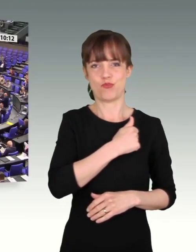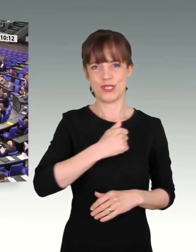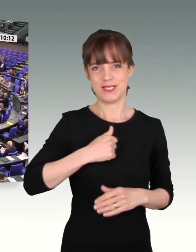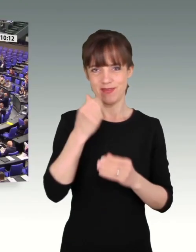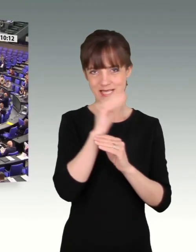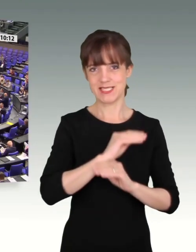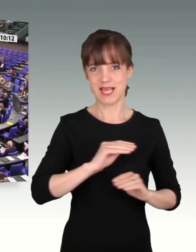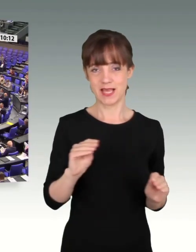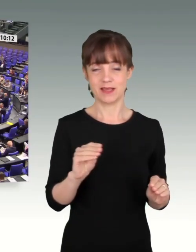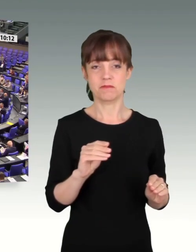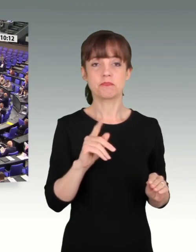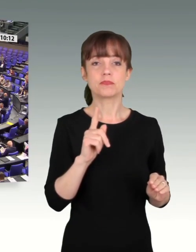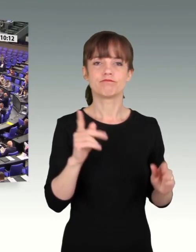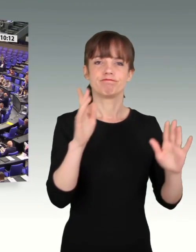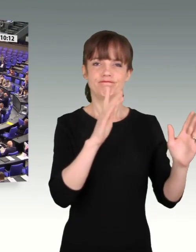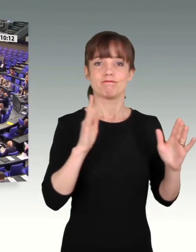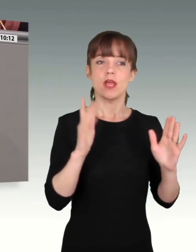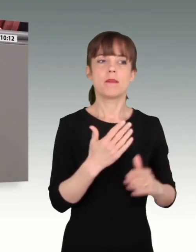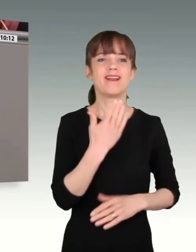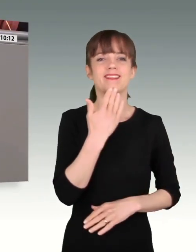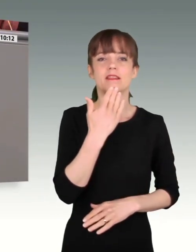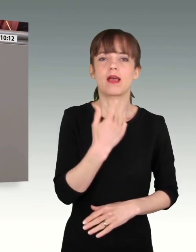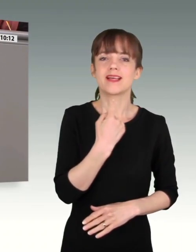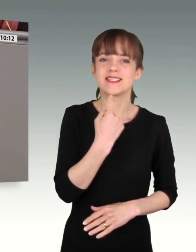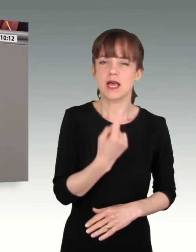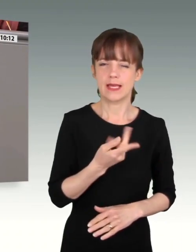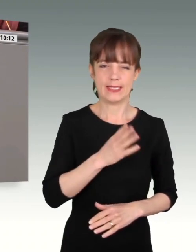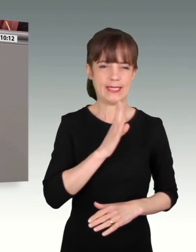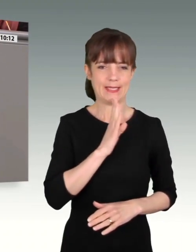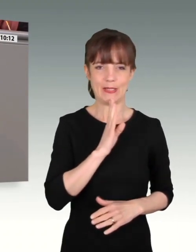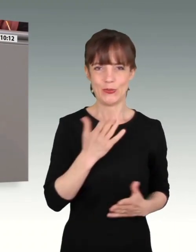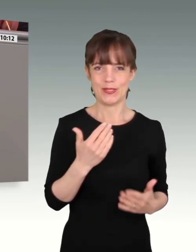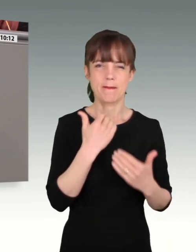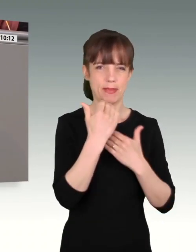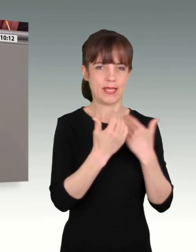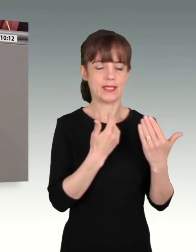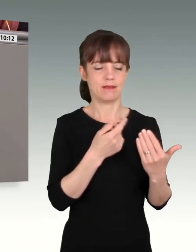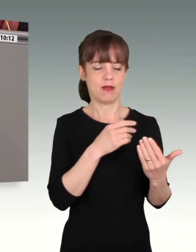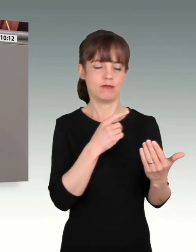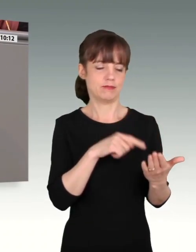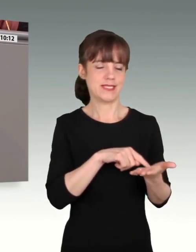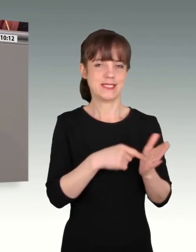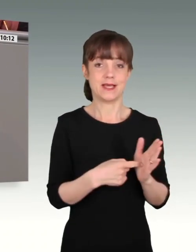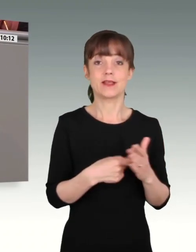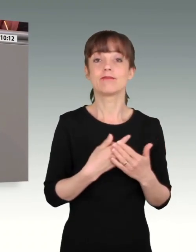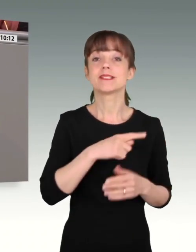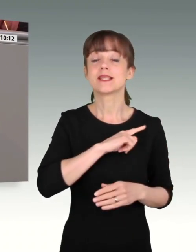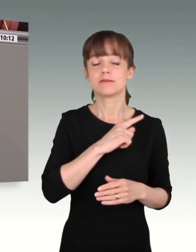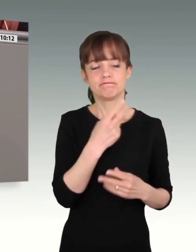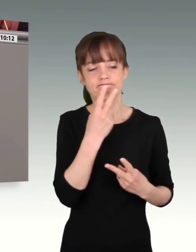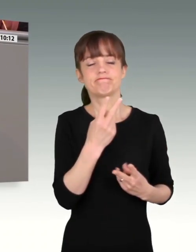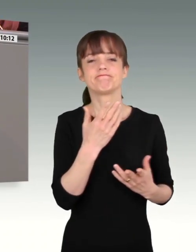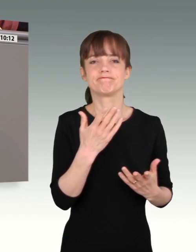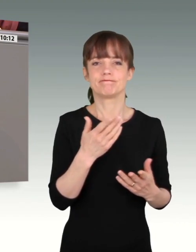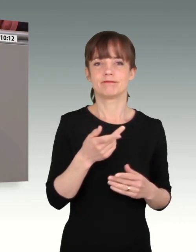Danke sagen reicht aber nicht. Das zeigt der Bericht, liebe Frau Wehrbeauftragte. Und ich habe es auch selbst erfahren, als ich Ende Dezember letzten Jahres in